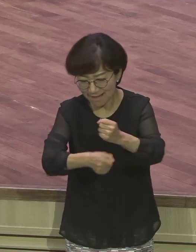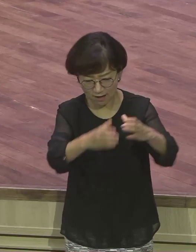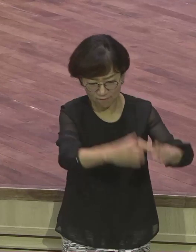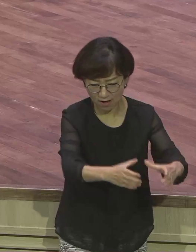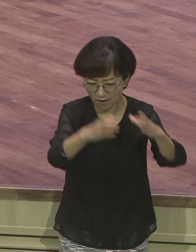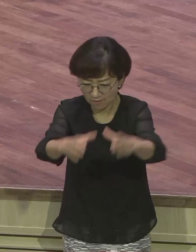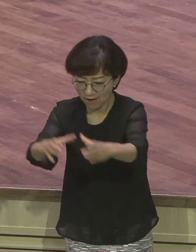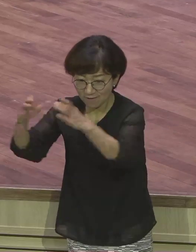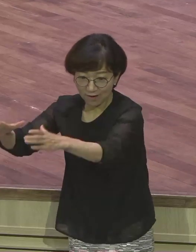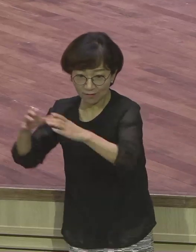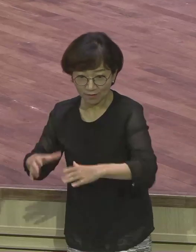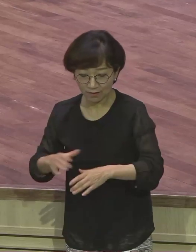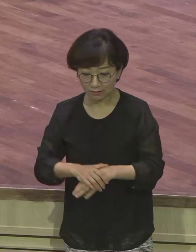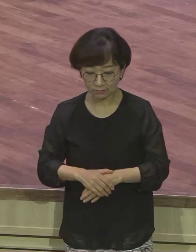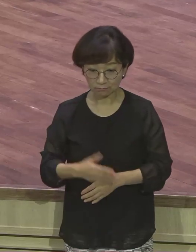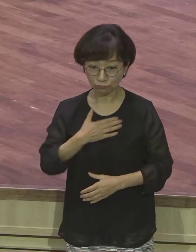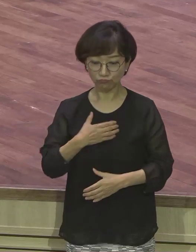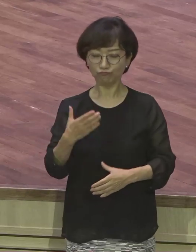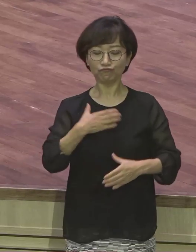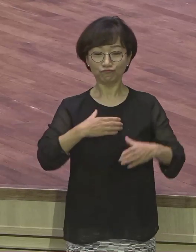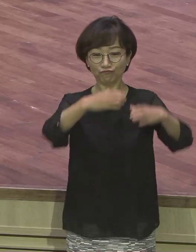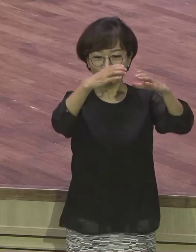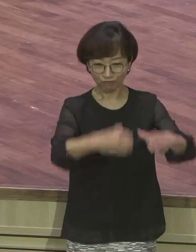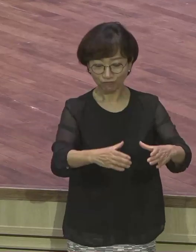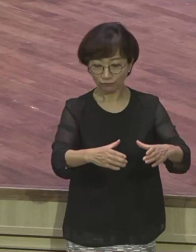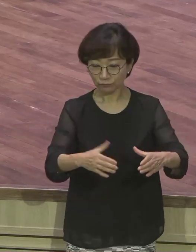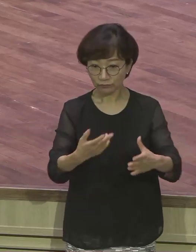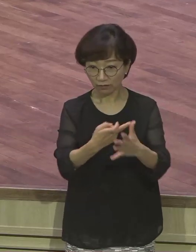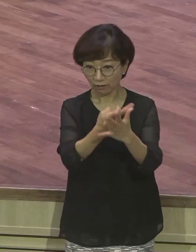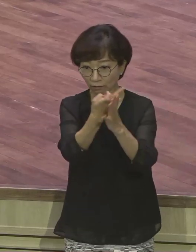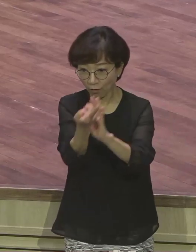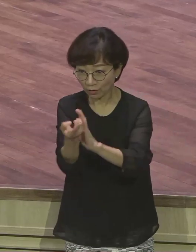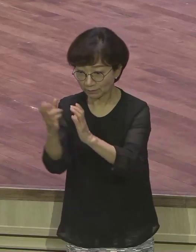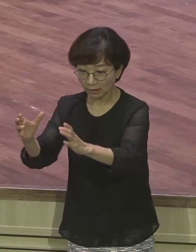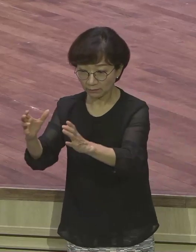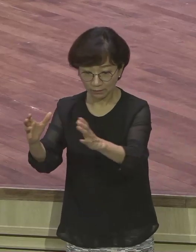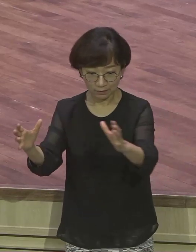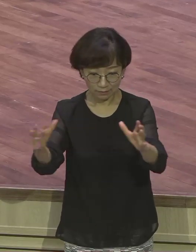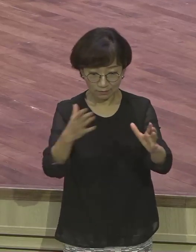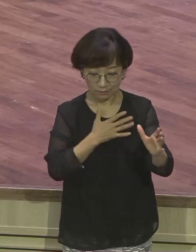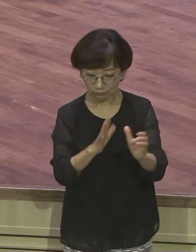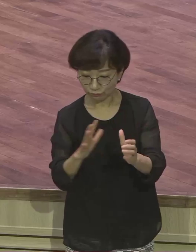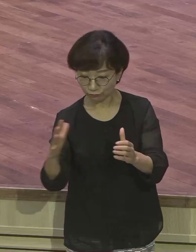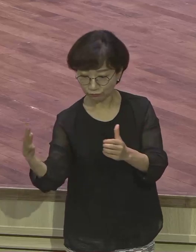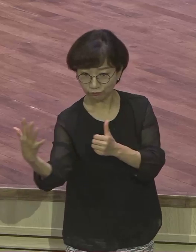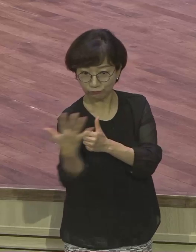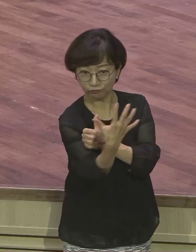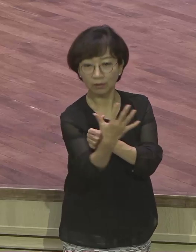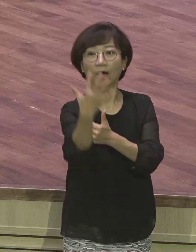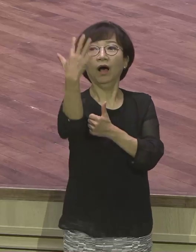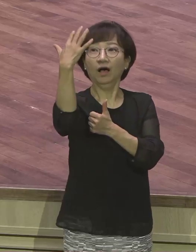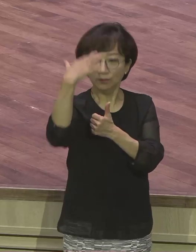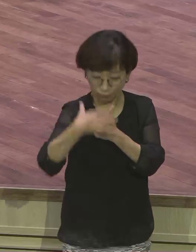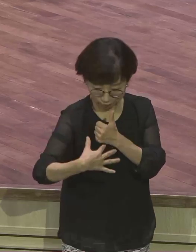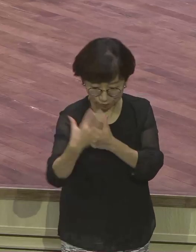둘러서 절하더이다. 그 형들이 그에게 이르되 내가 참으로 우리 왕이 되겠냐 참으로 우리를 다스리겠느냐 하고 그의 꿈과